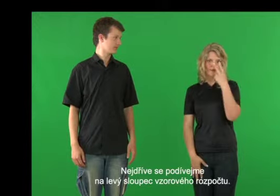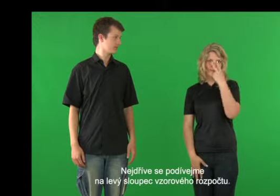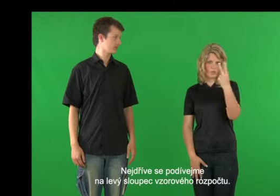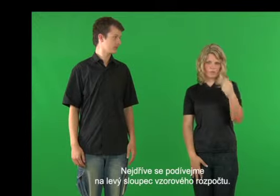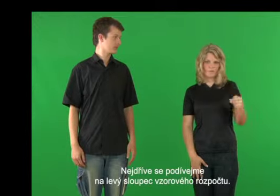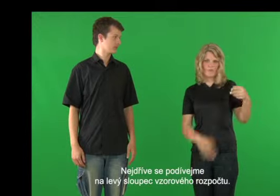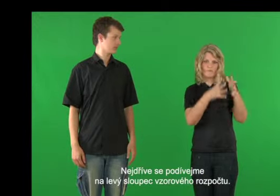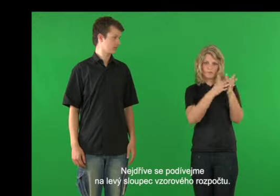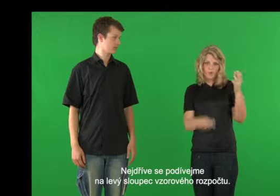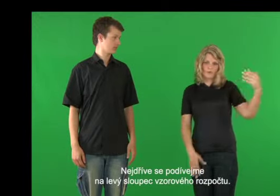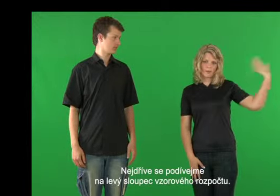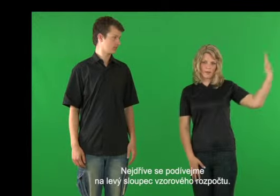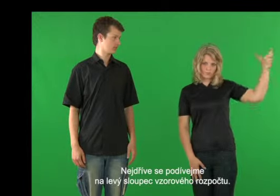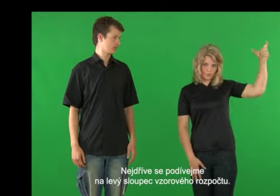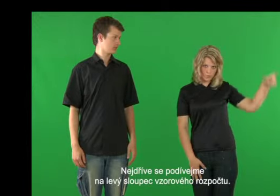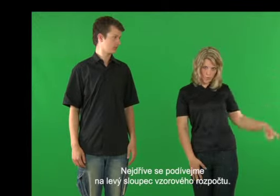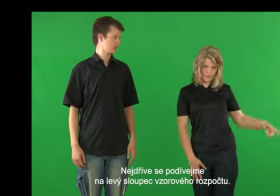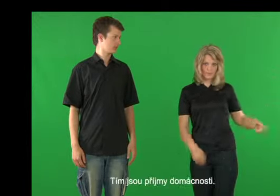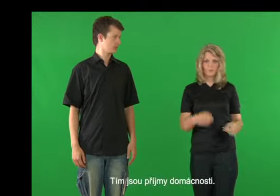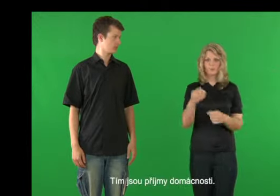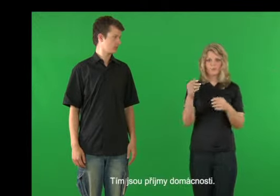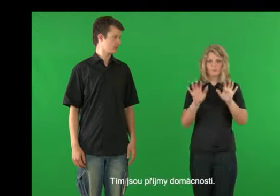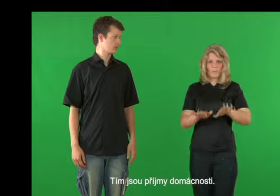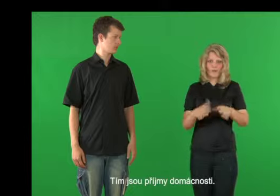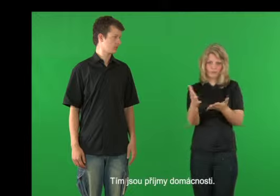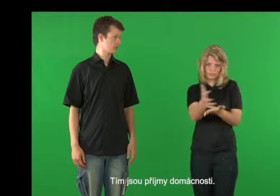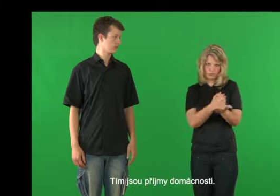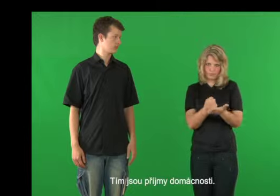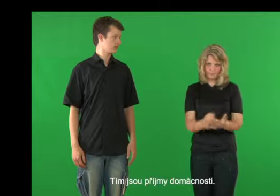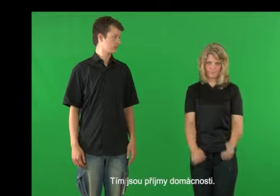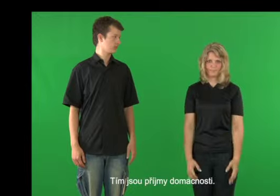se podívejme na levý sloupe zorového rozpočtu. Tím jsou příjmy domácnosti.